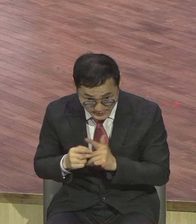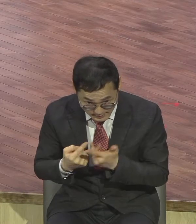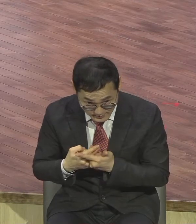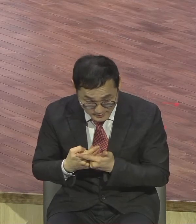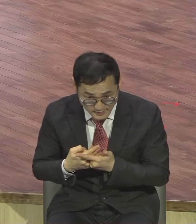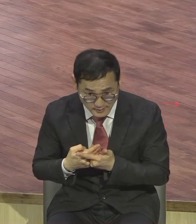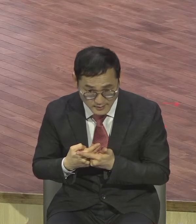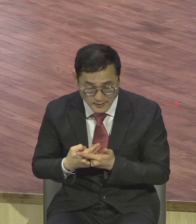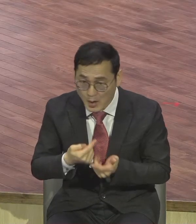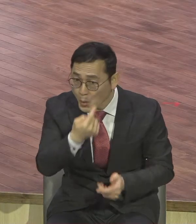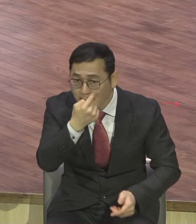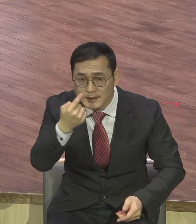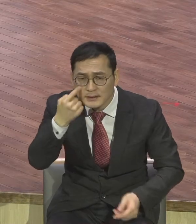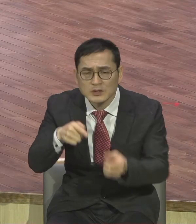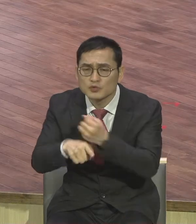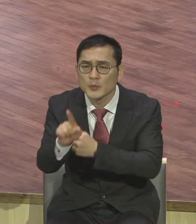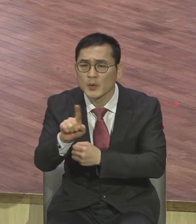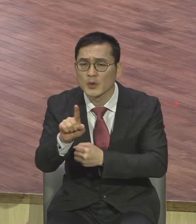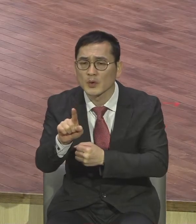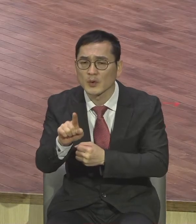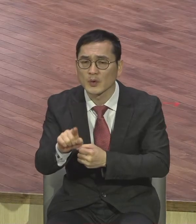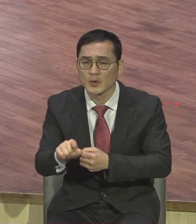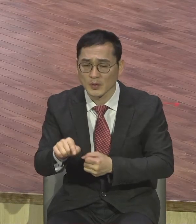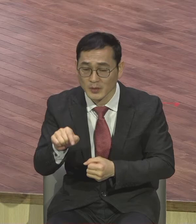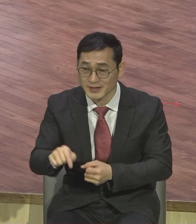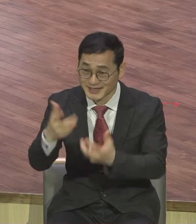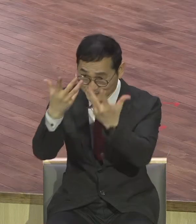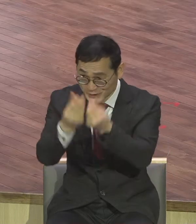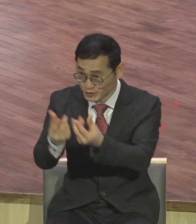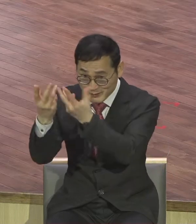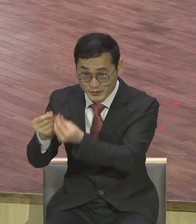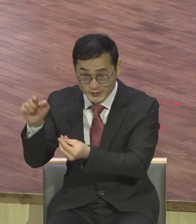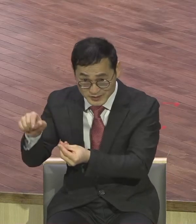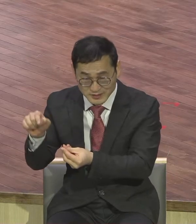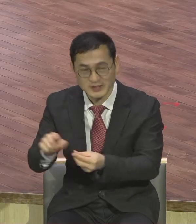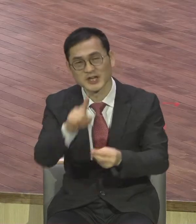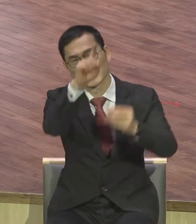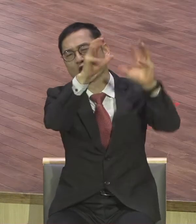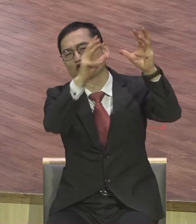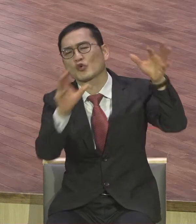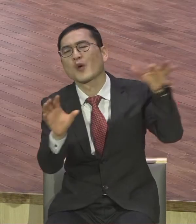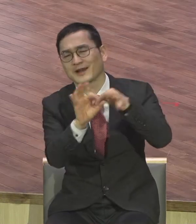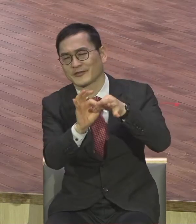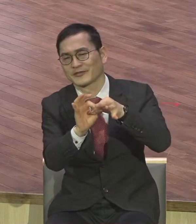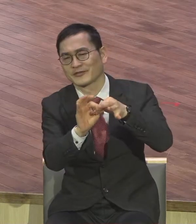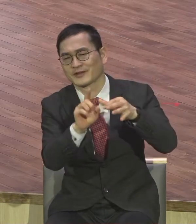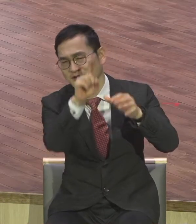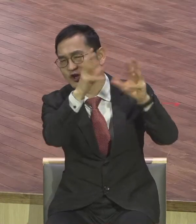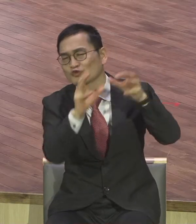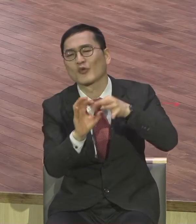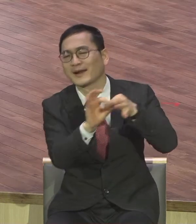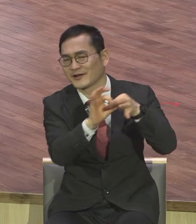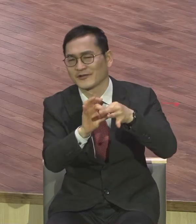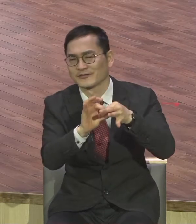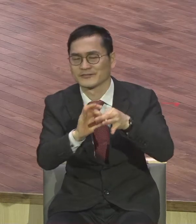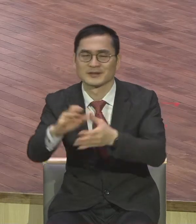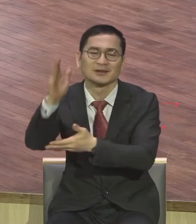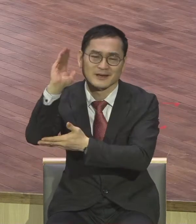전체가 뭐예요 천국 주제예요 천국 천국 주제였기 때문에 너무 소중하기 때문에 천국이 너무